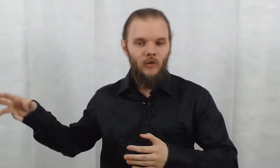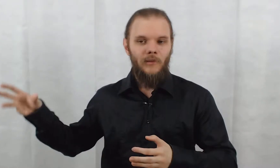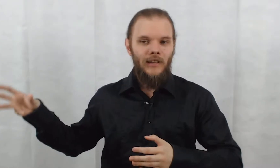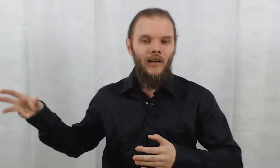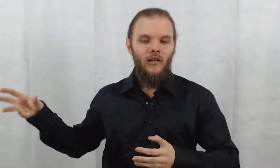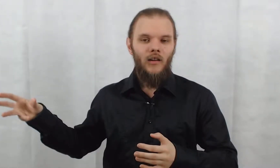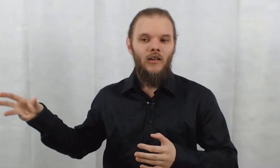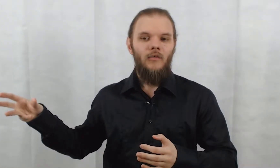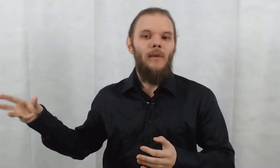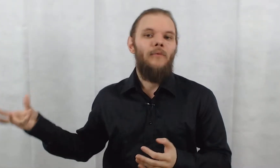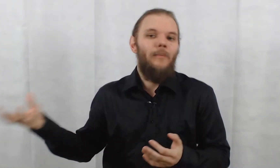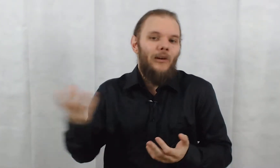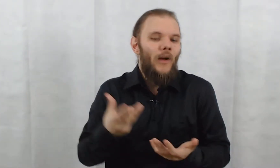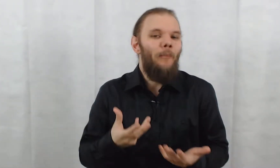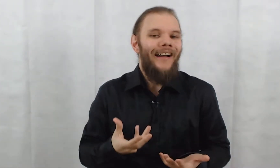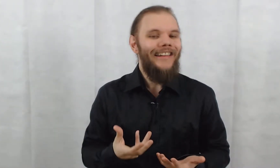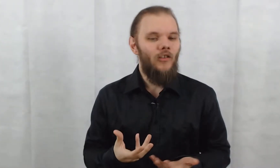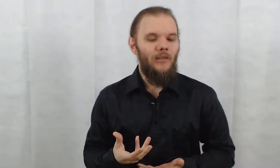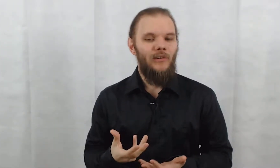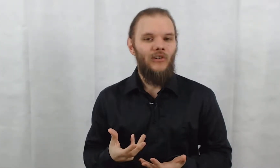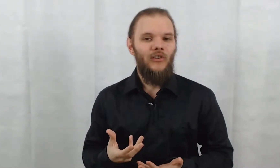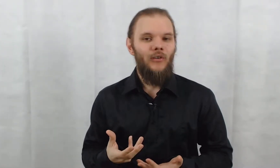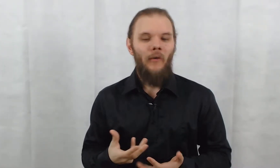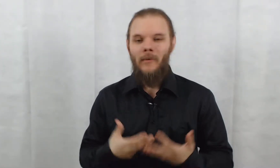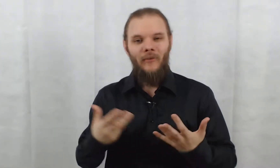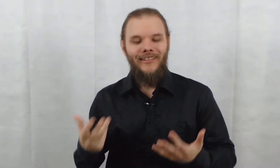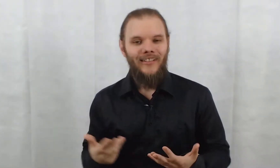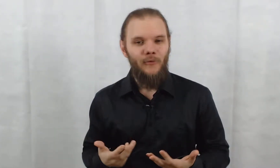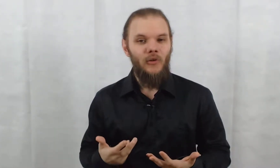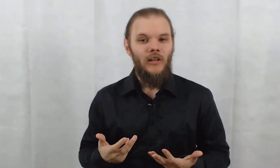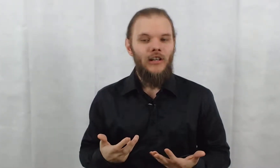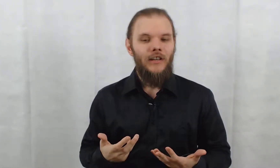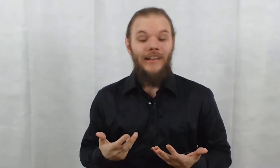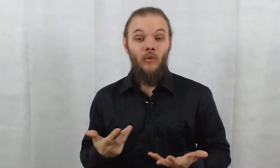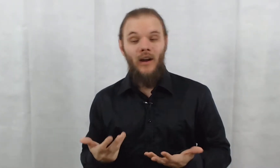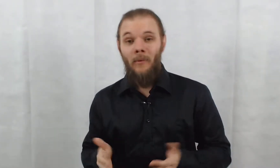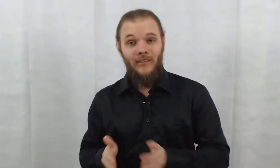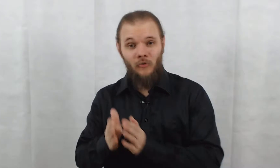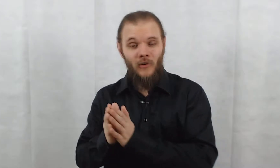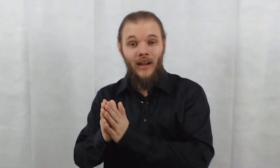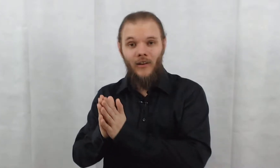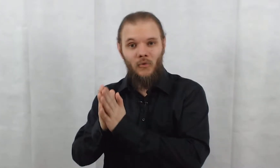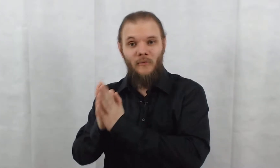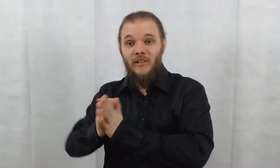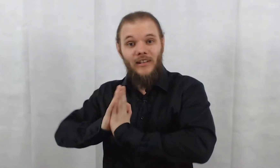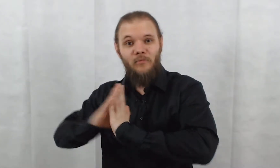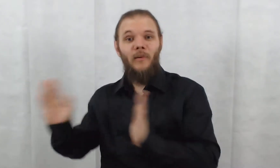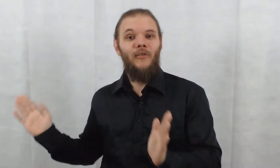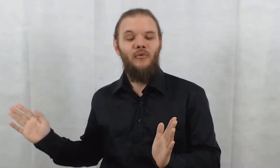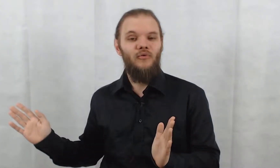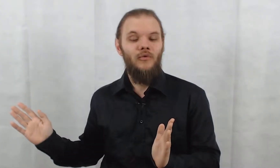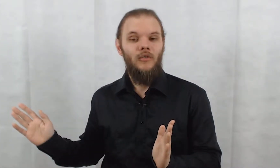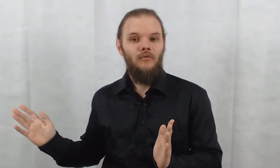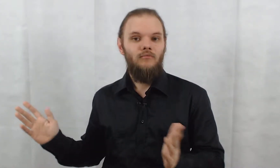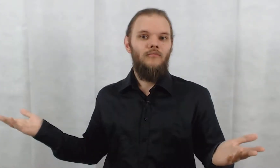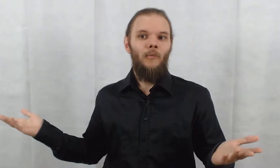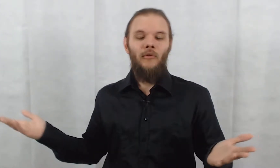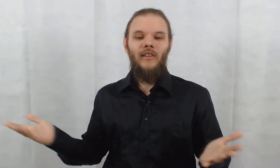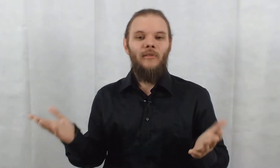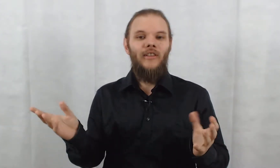'hôpital. Mais elle va bien lui reparler dans l'épisode. On va bien avoir des infos. » Et non, à partir de ce moment-là, Swamp Thing, il n'est plus présent du tout. En plus, l'épisode, ça